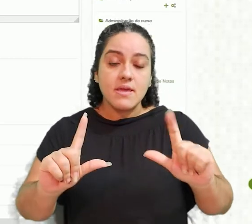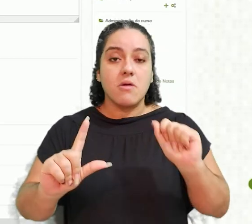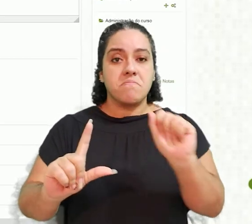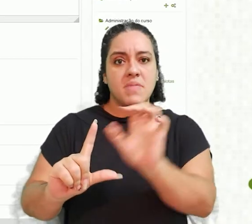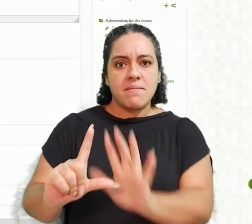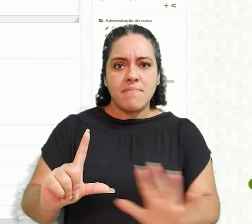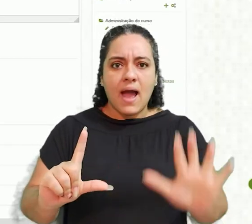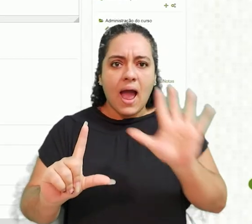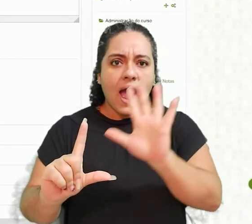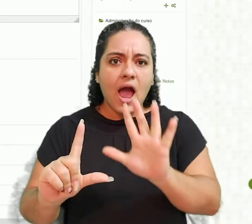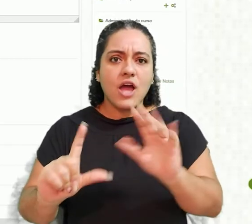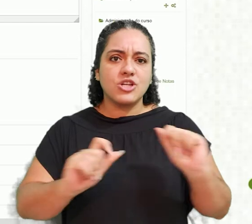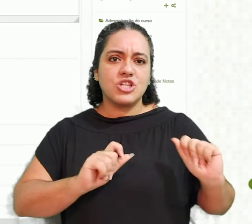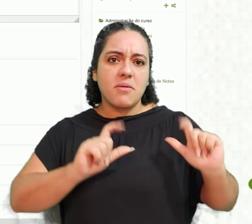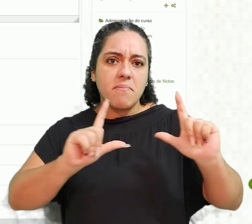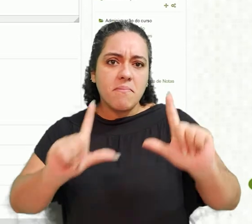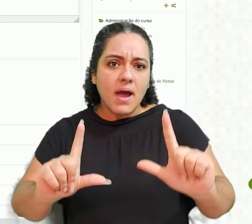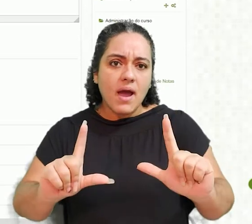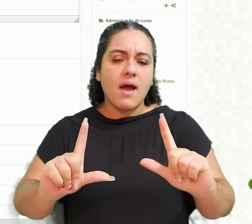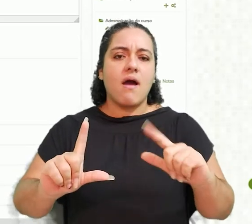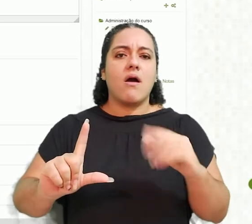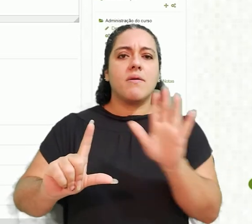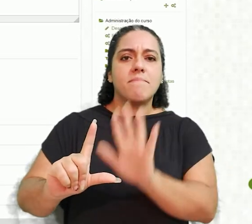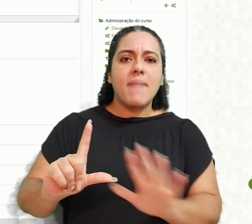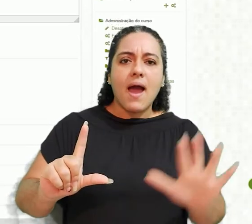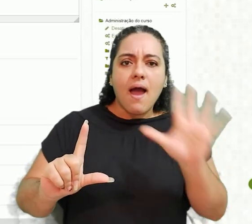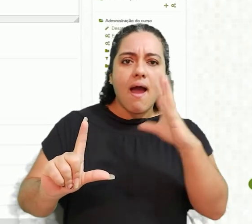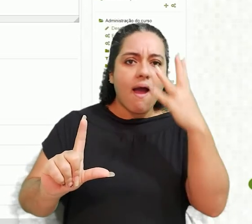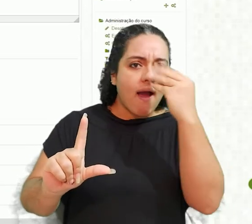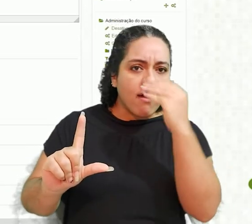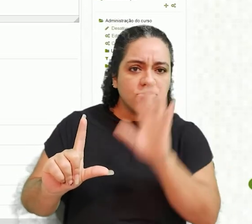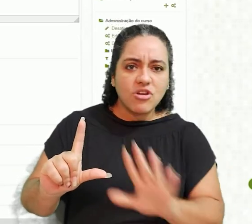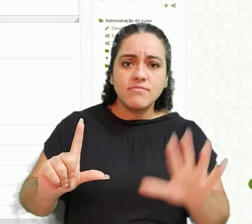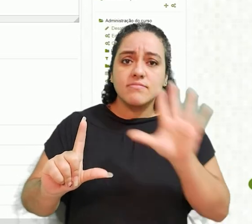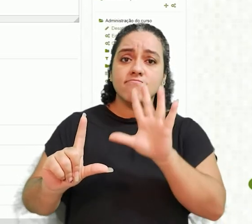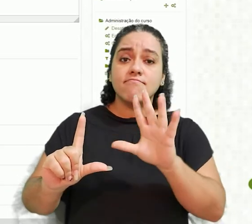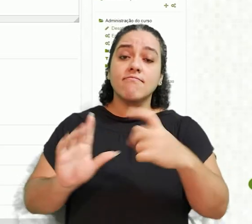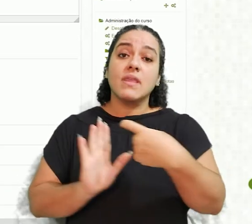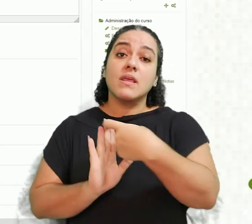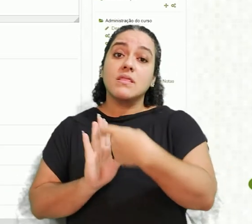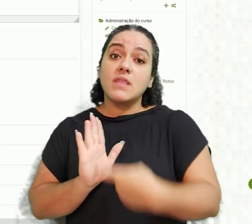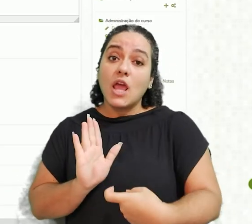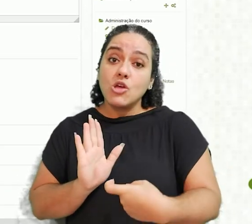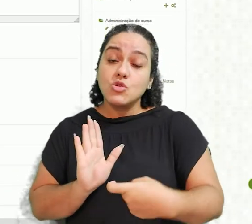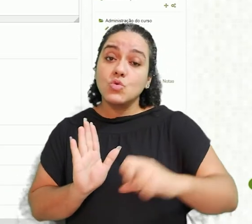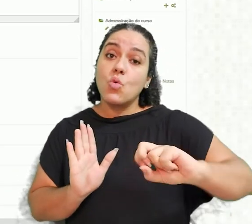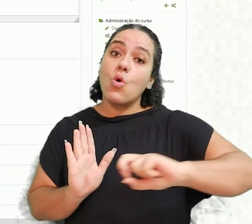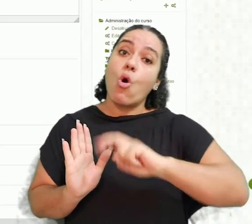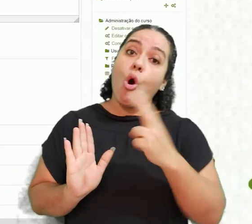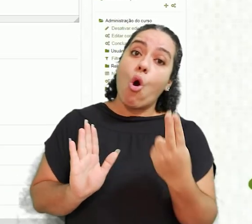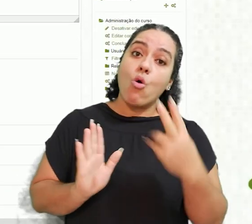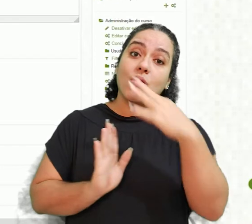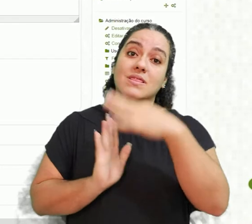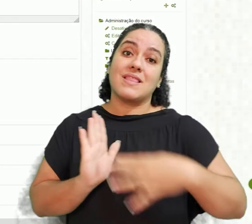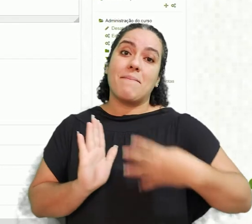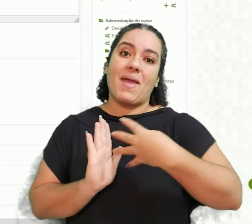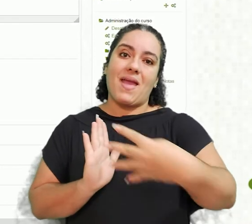imagens, eu vou te mostrar o que isso significa, nós vamos escolher imagens aqui, tá certo? Texto ou a tabela de conteúdo,